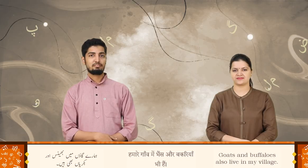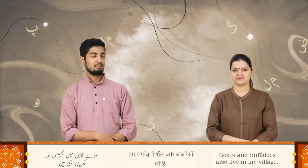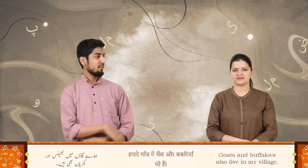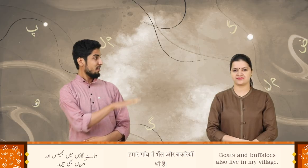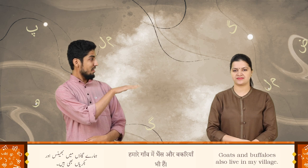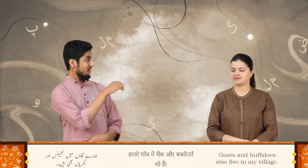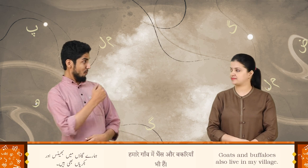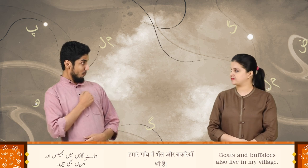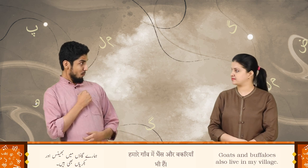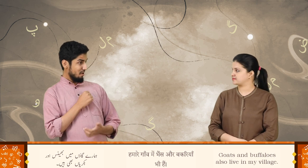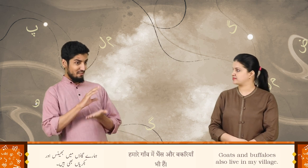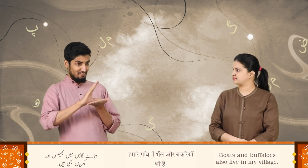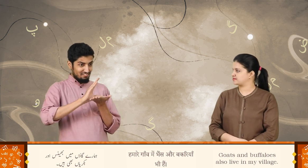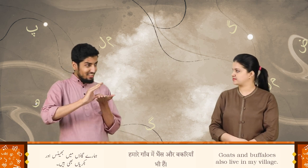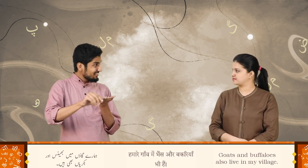ہمارے گاؤں میں بھینس اور بکریوں بھی ہیں